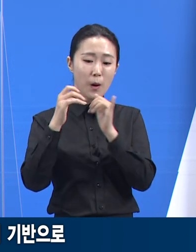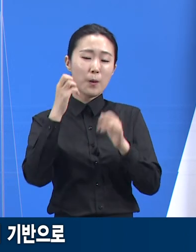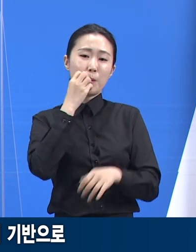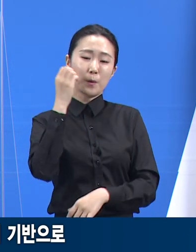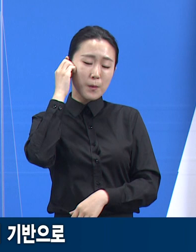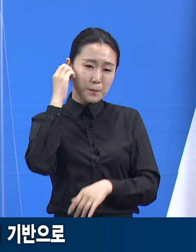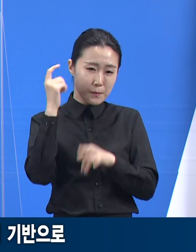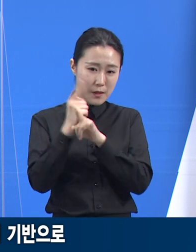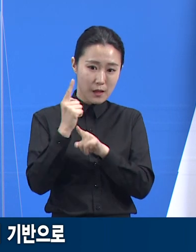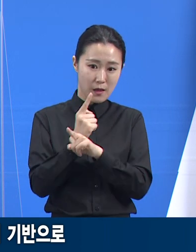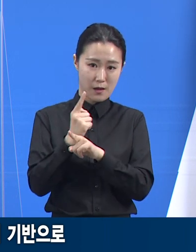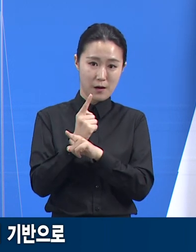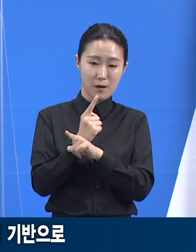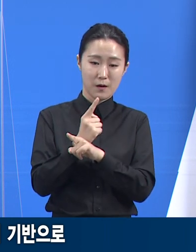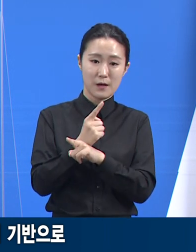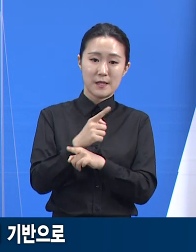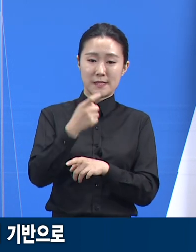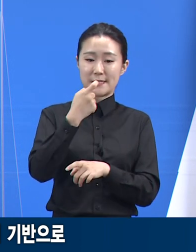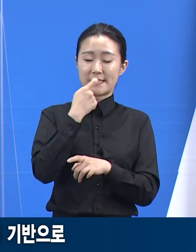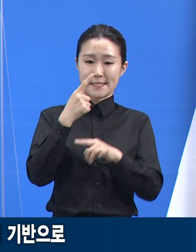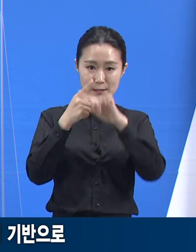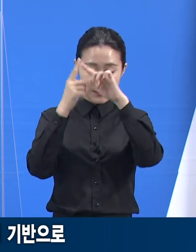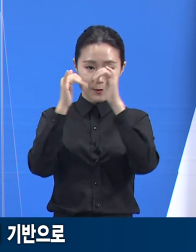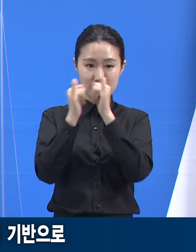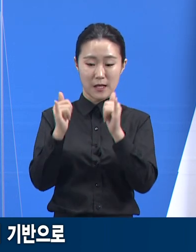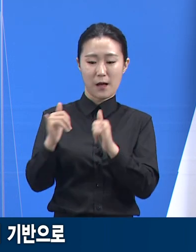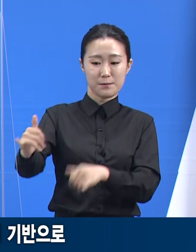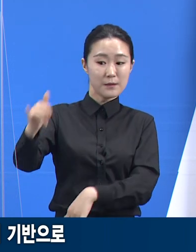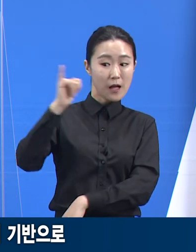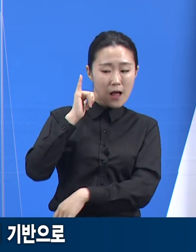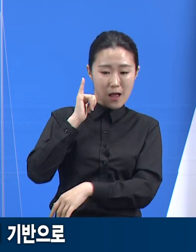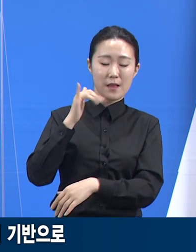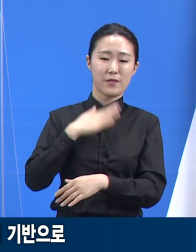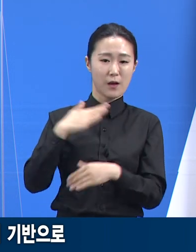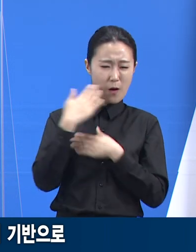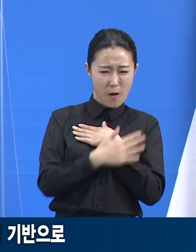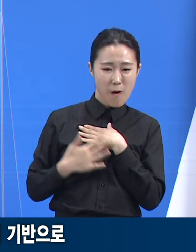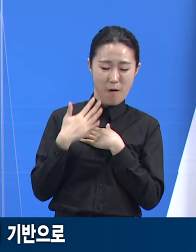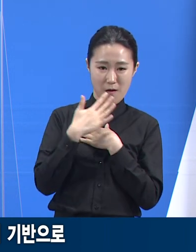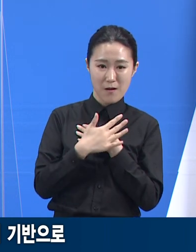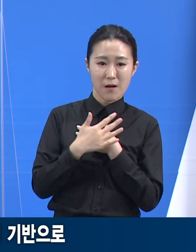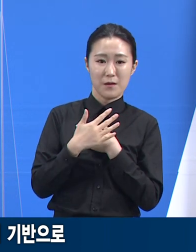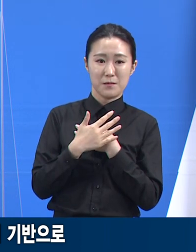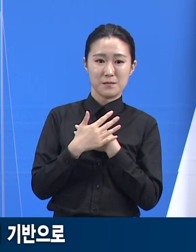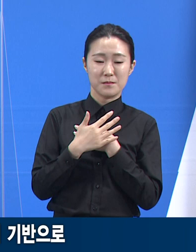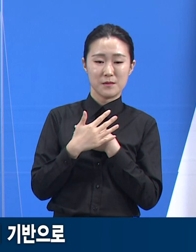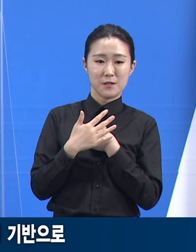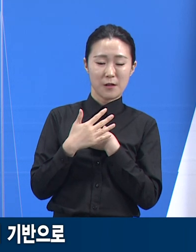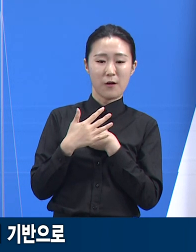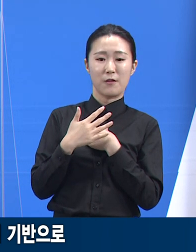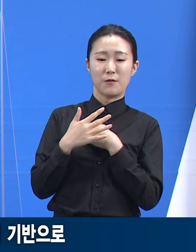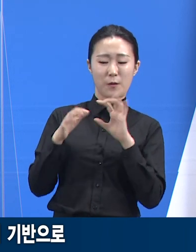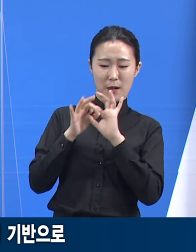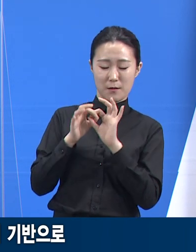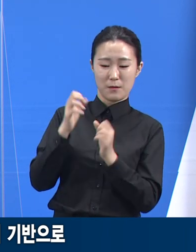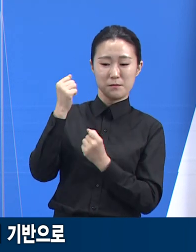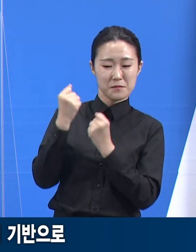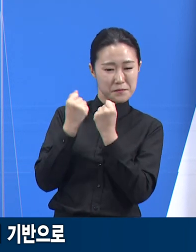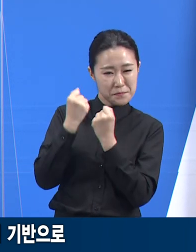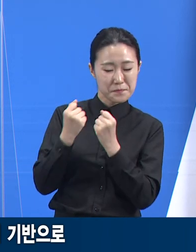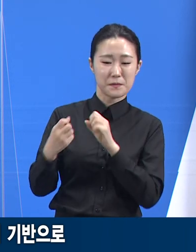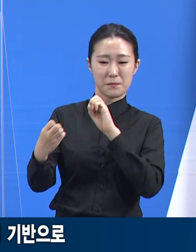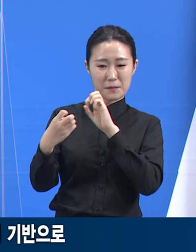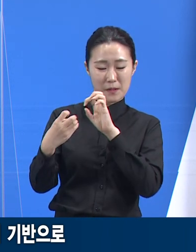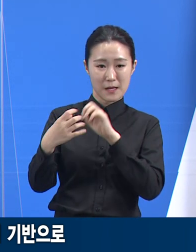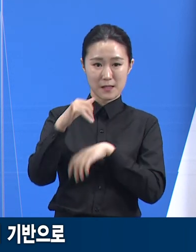의사와의 비대면 진료는 필요한 경우에 협력의료기관인 경기도의료원 수원병원과 안성병원에서 진행되며 현재까지 총